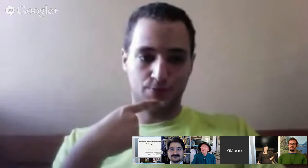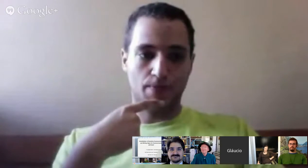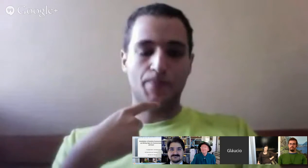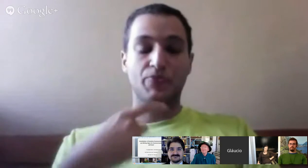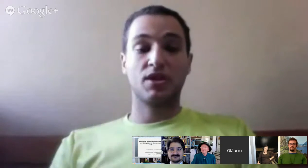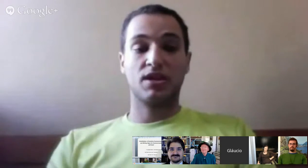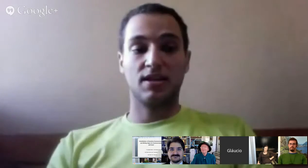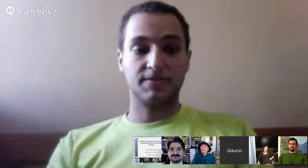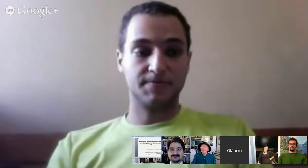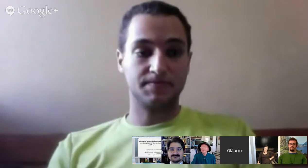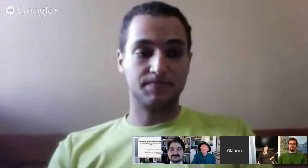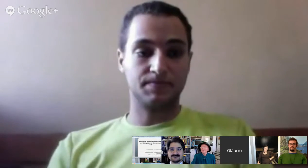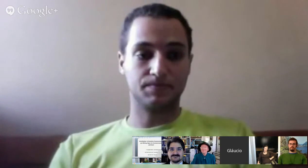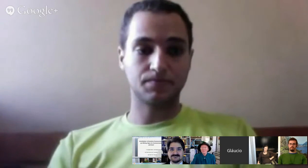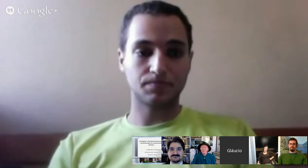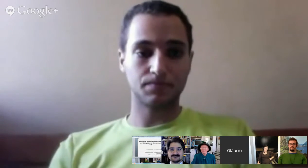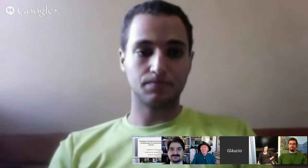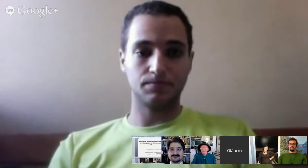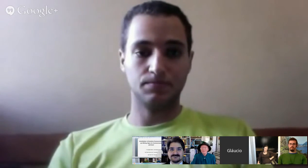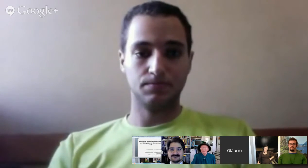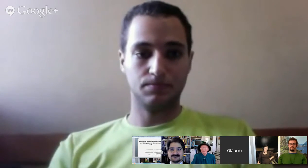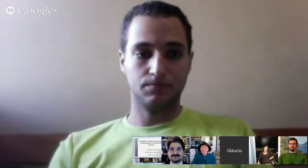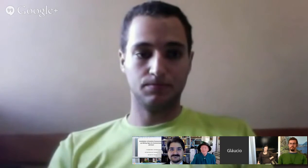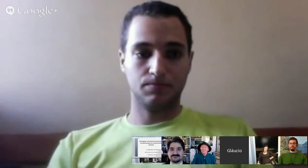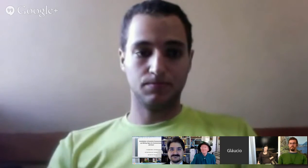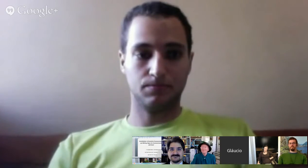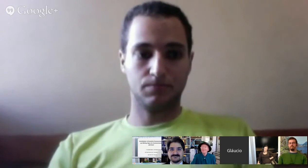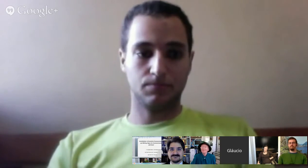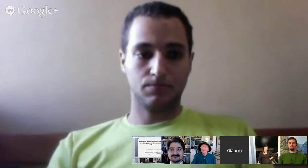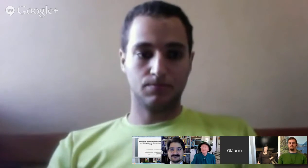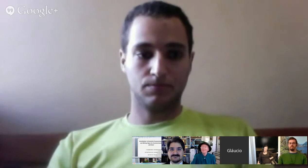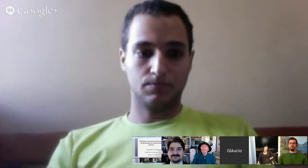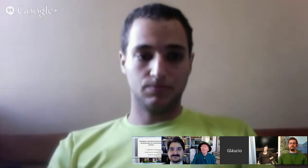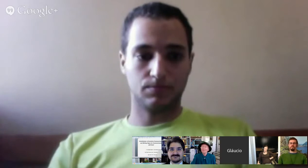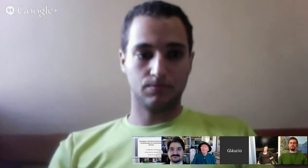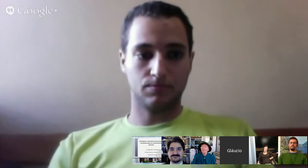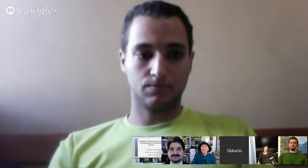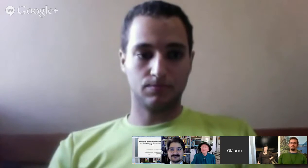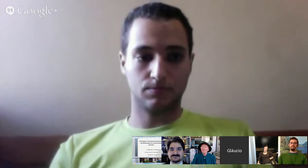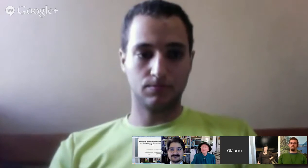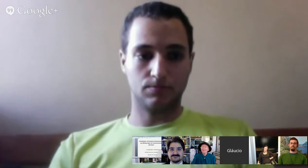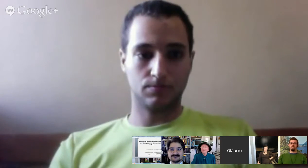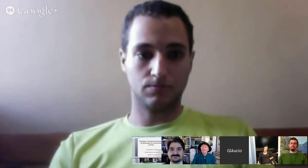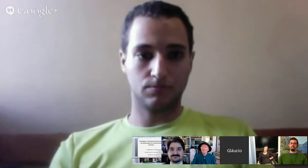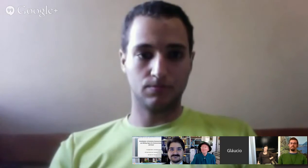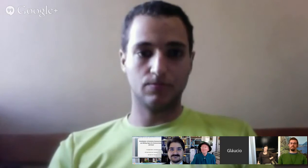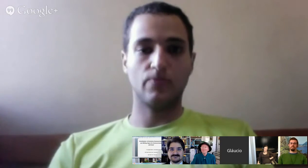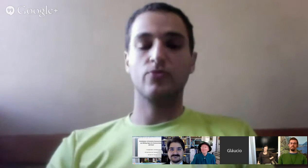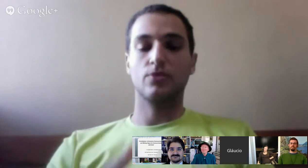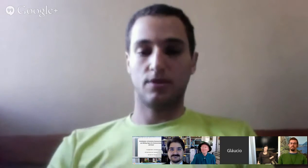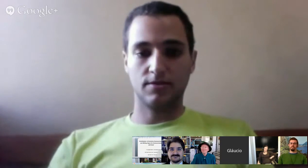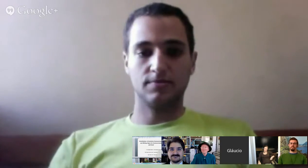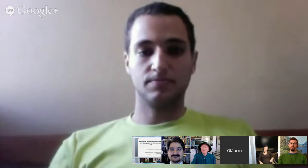valorização da língua de sinais com o objetivo de dar suporte e apoio a